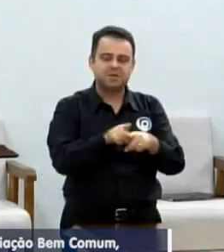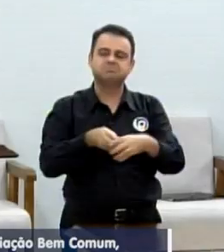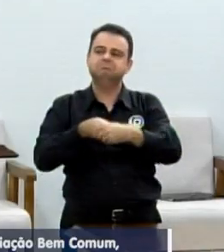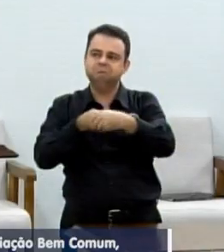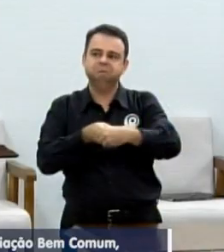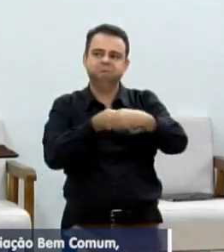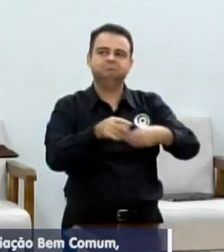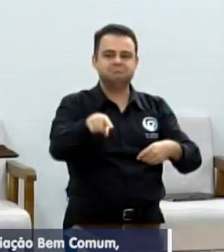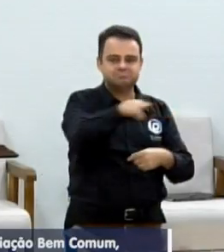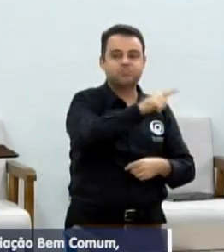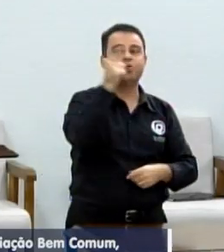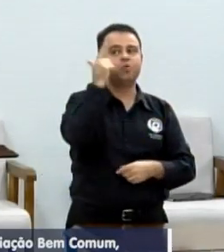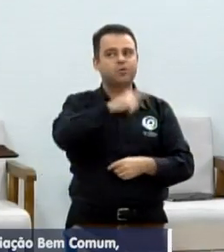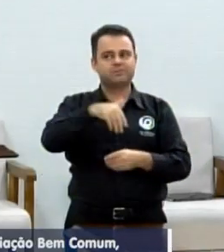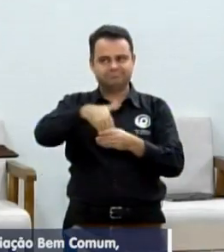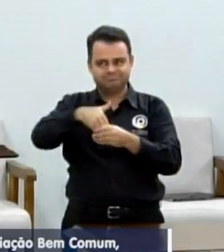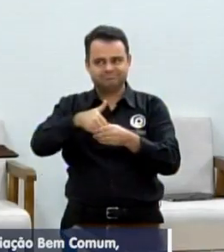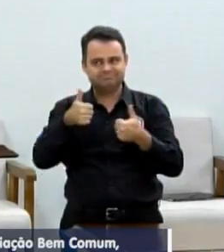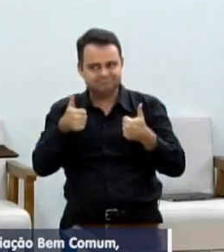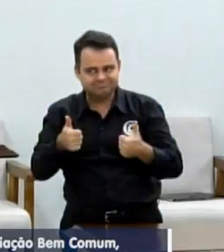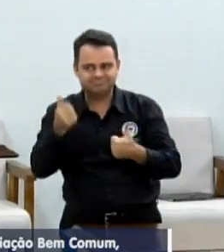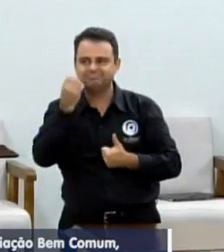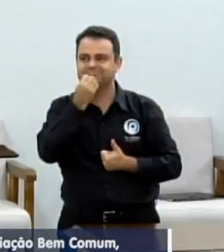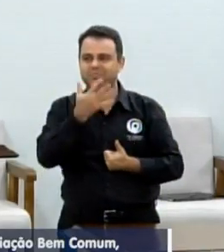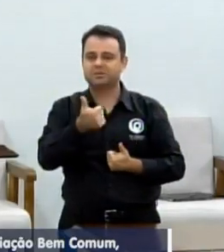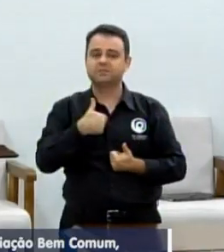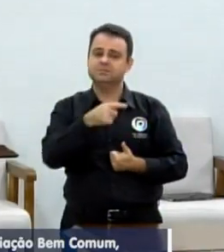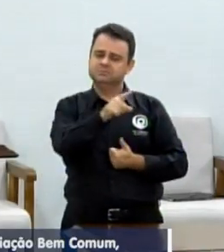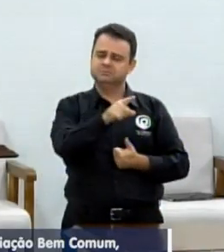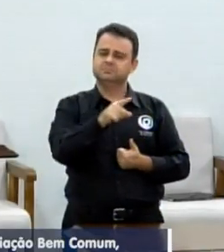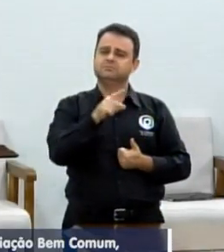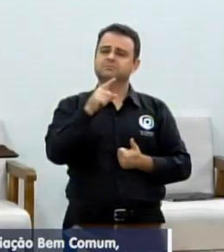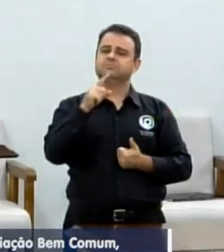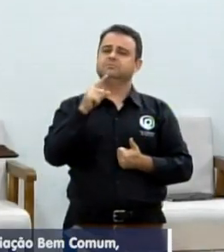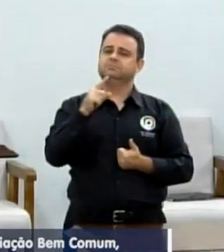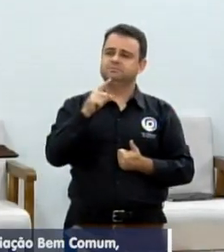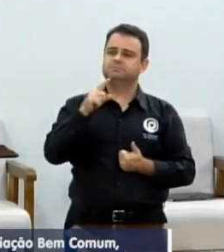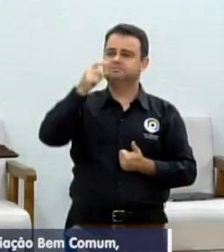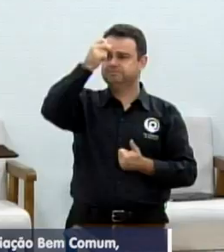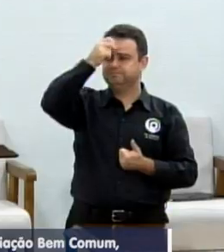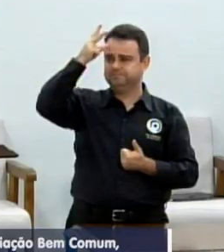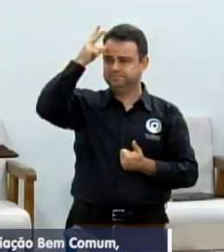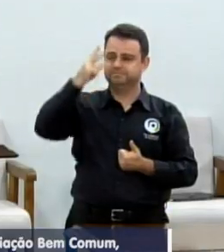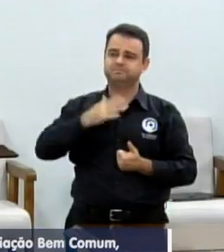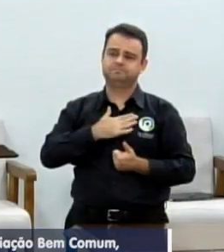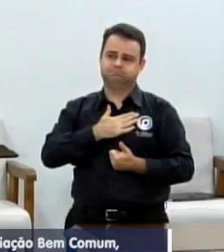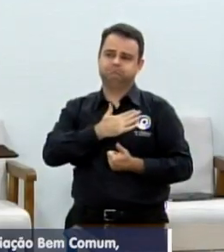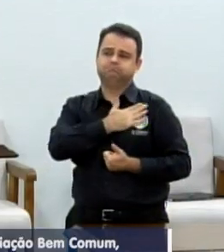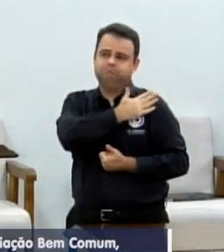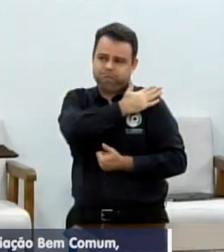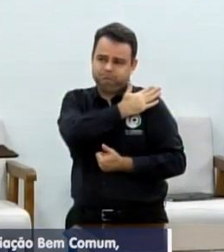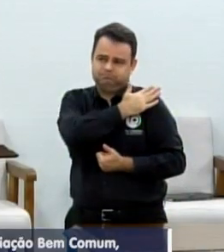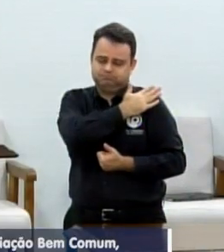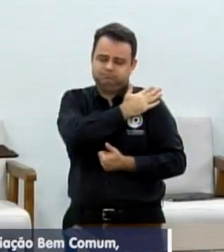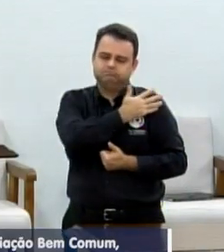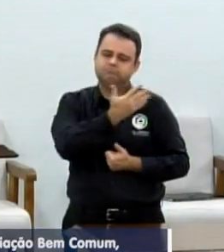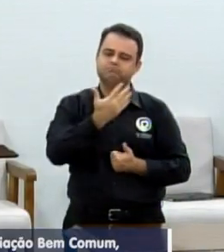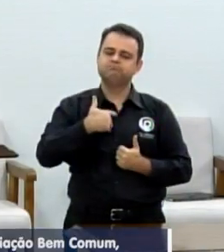eleitos, pedir ao coronel Fábio Cando, meu irmão de armas, que eu sou um policial militar